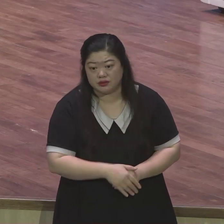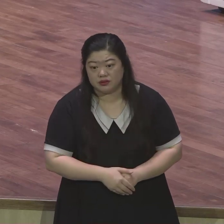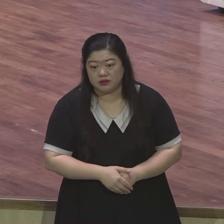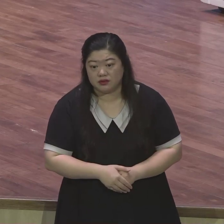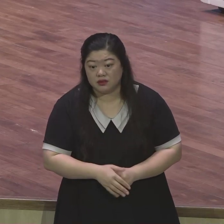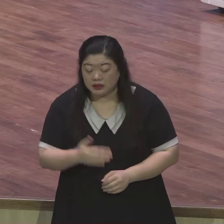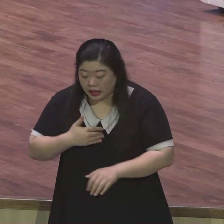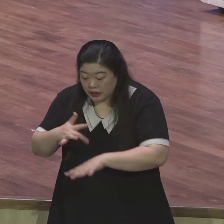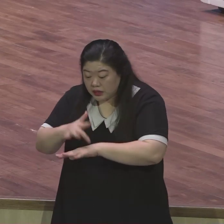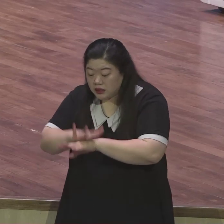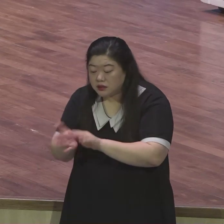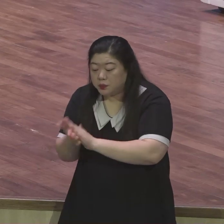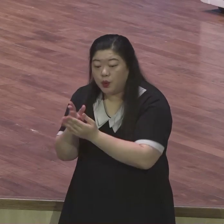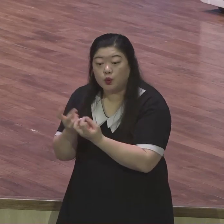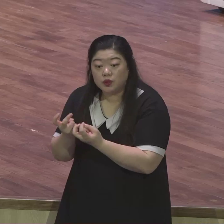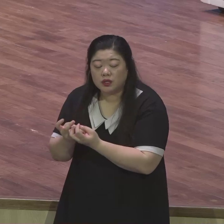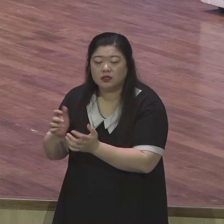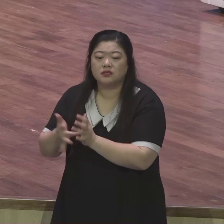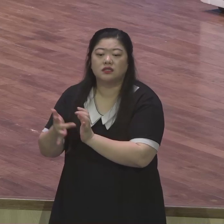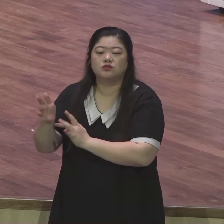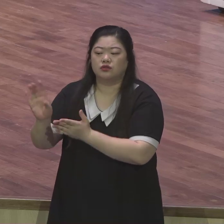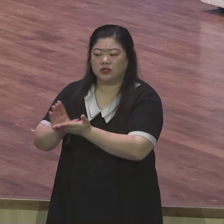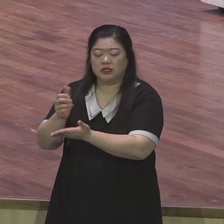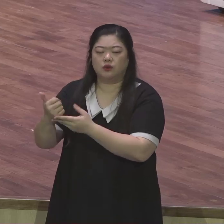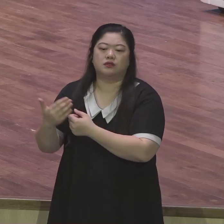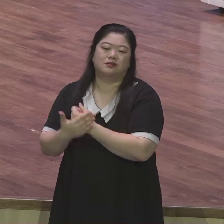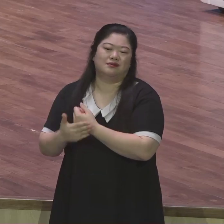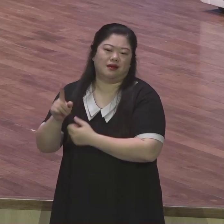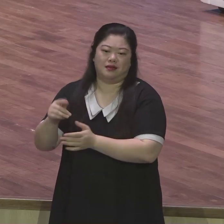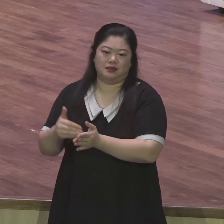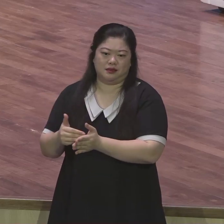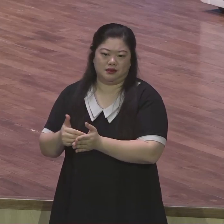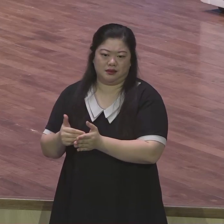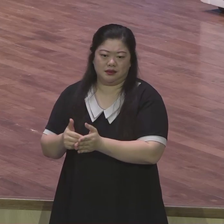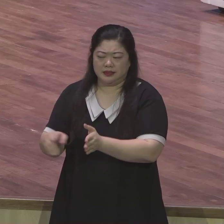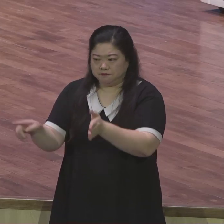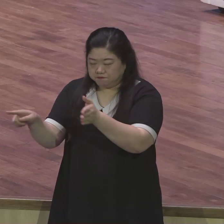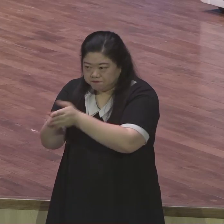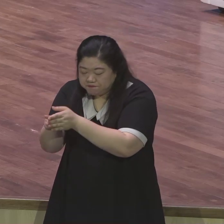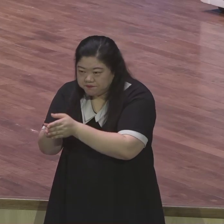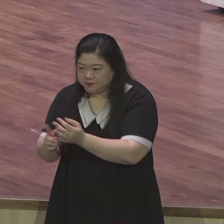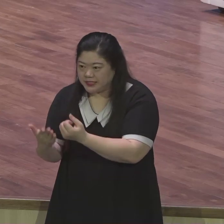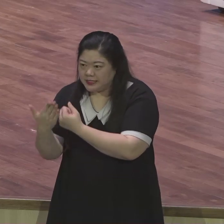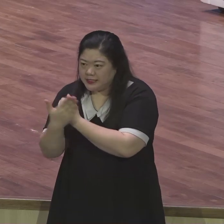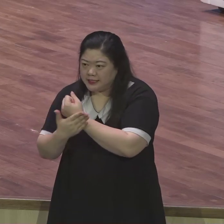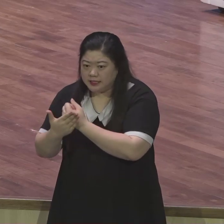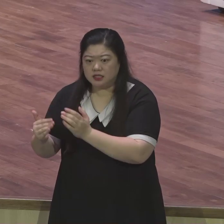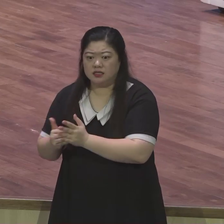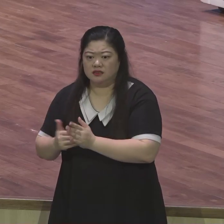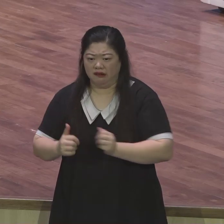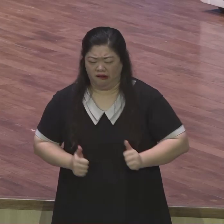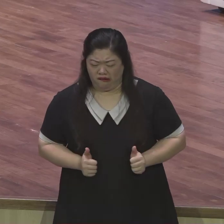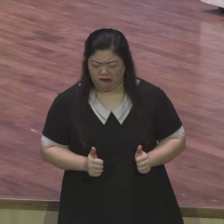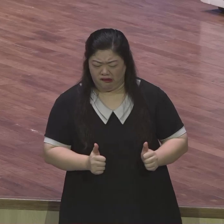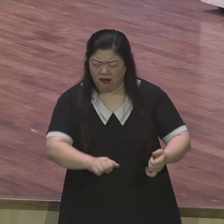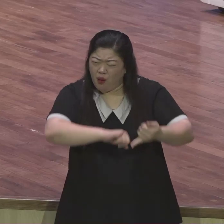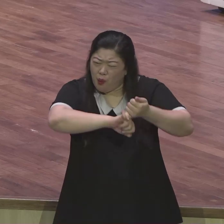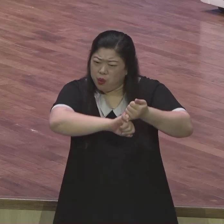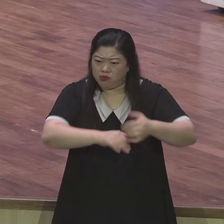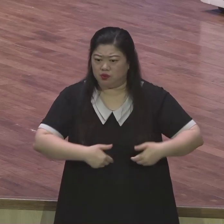예수 그리스도가 예수가 그리스도라는 믿음이면 하나님의 충분한 은혜를 받을 수 있다는 사실입니다 그냥